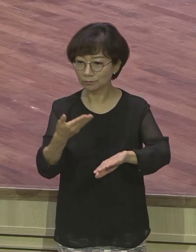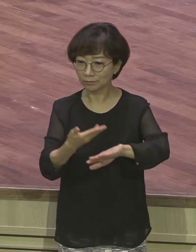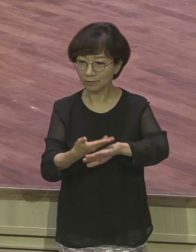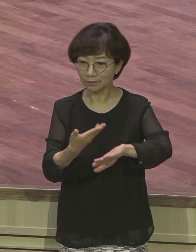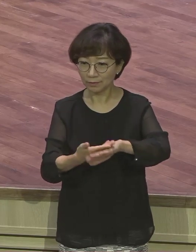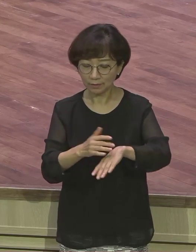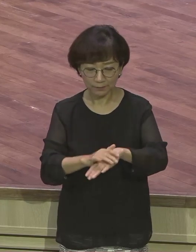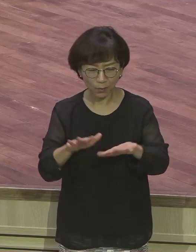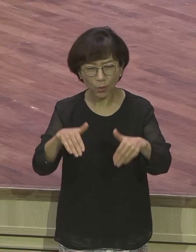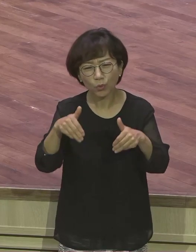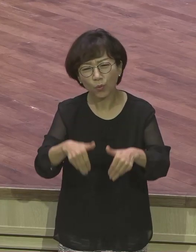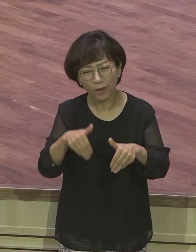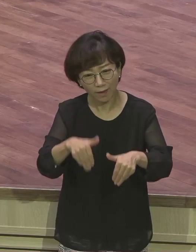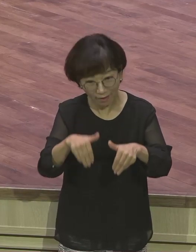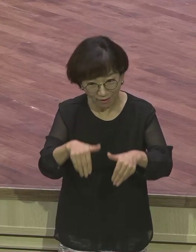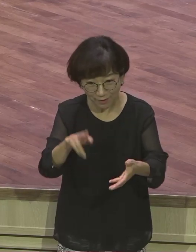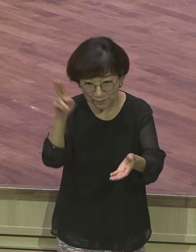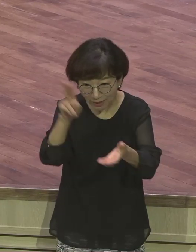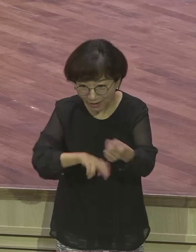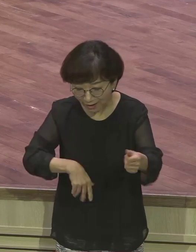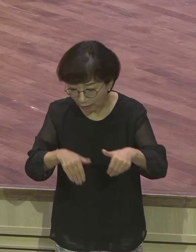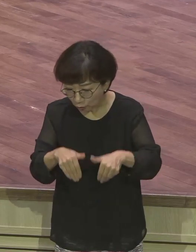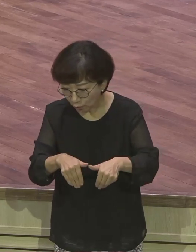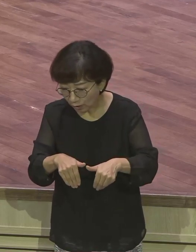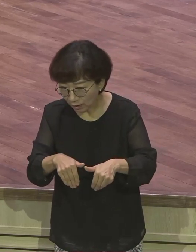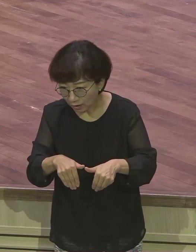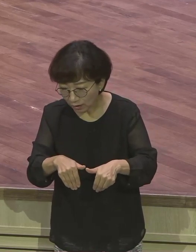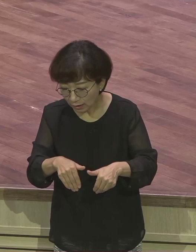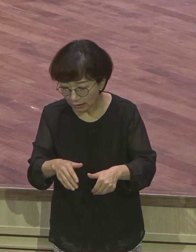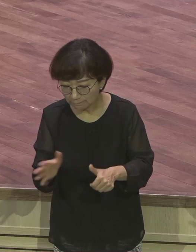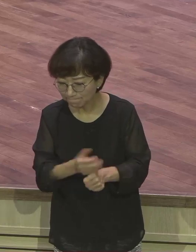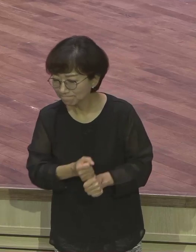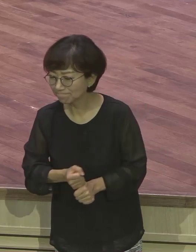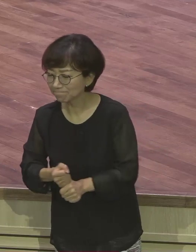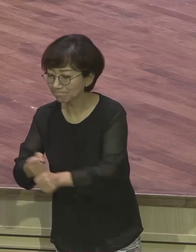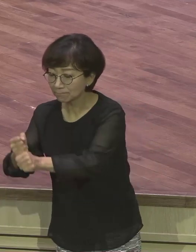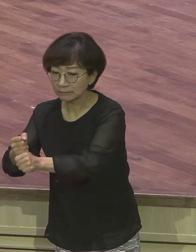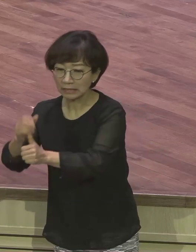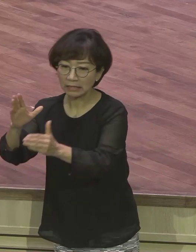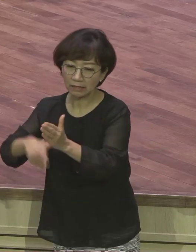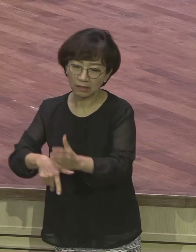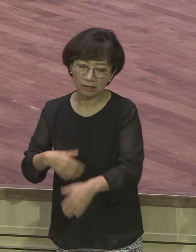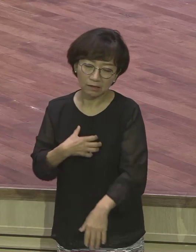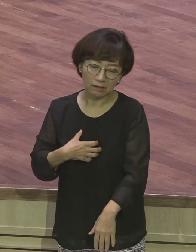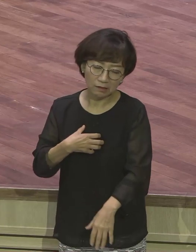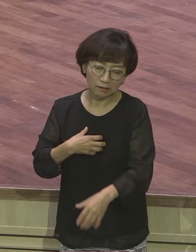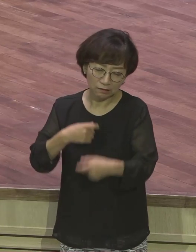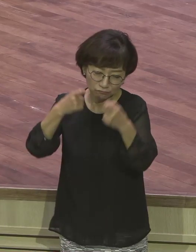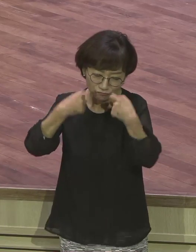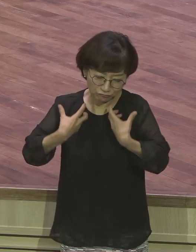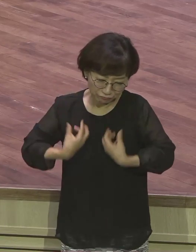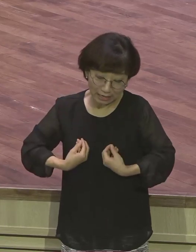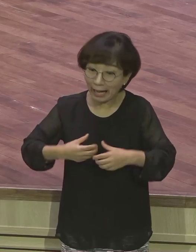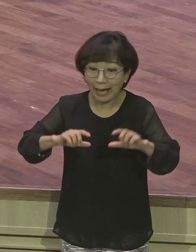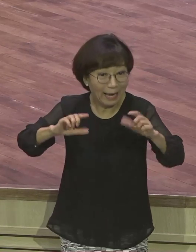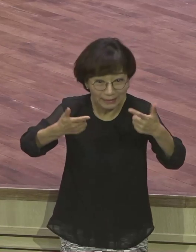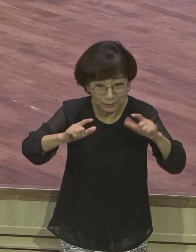노예로 팔려가면서 자신의 환경에 반묻히는 것이 아니고 하나님이 주신 이 은약 꿈을